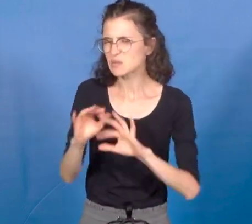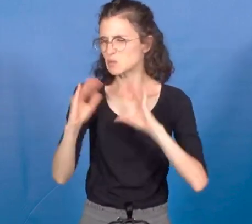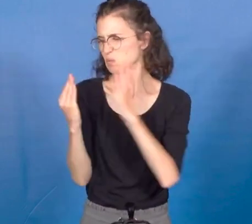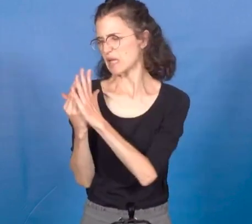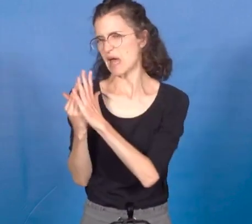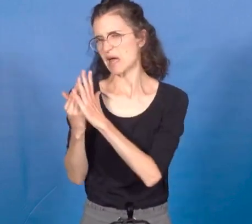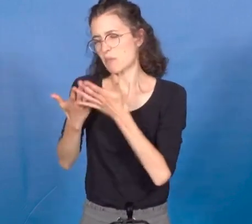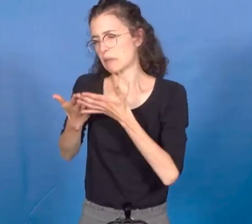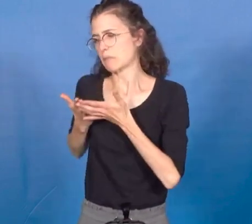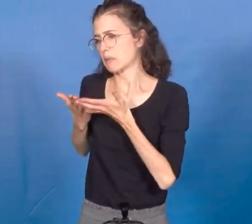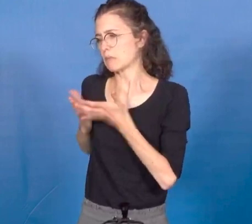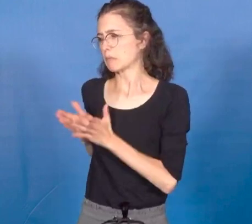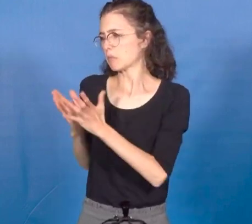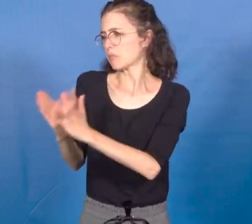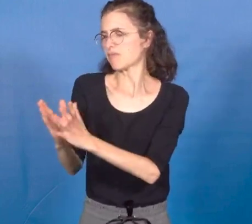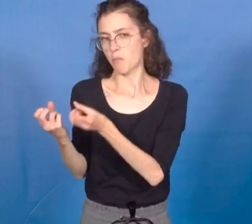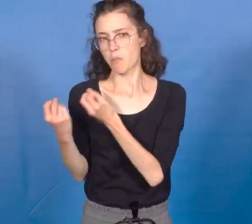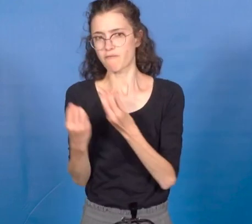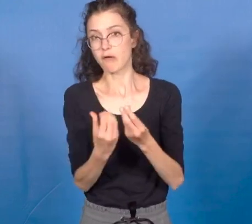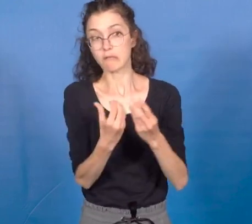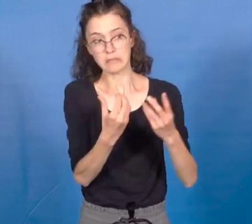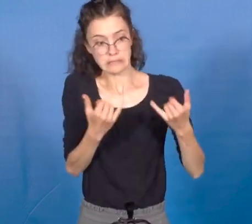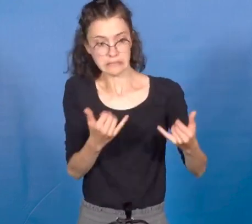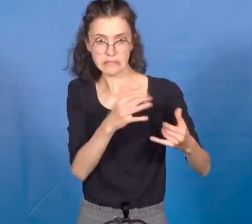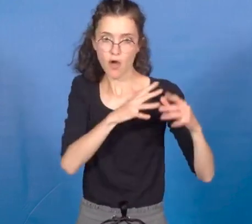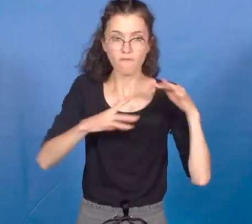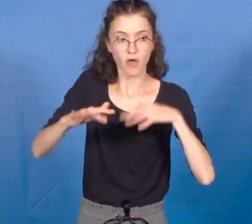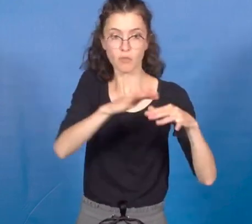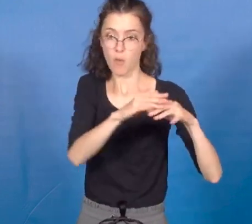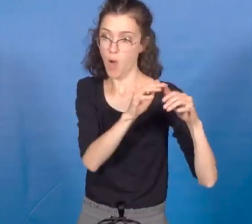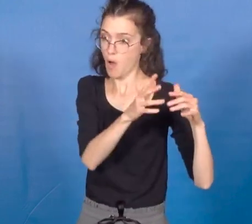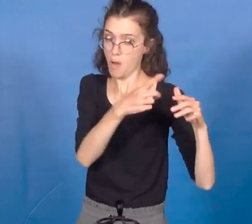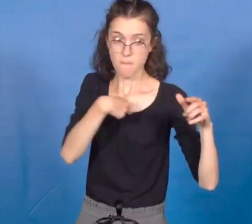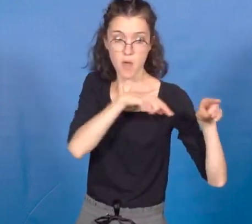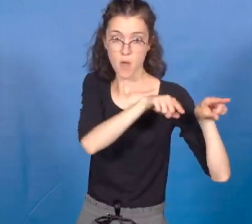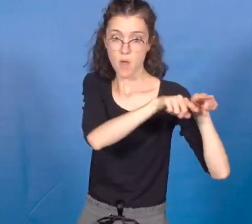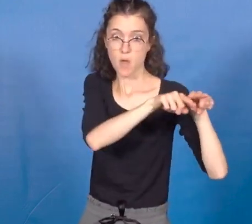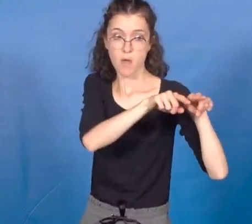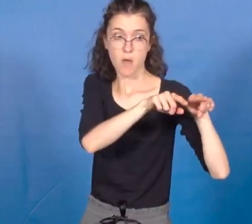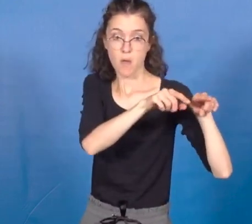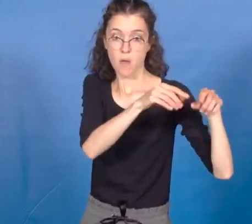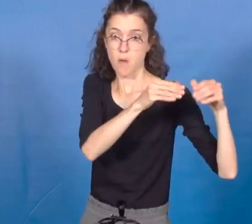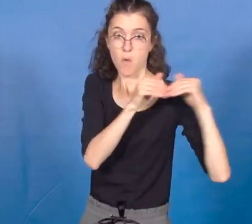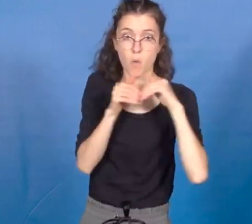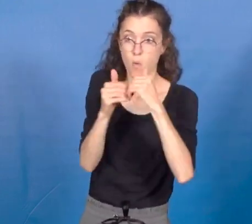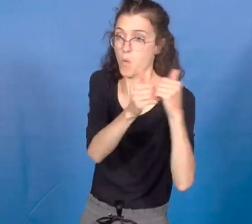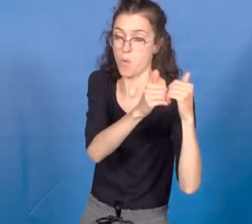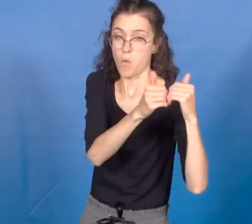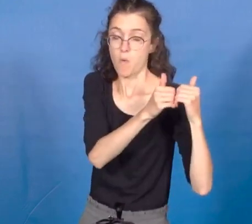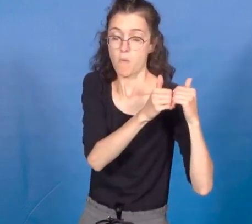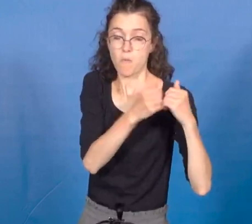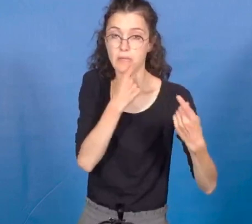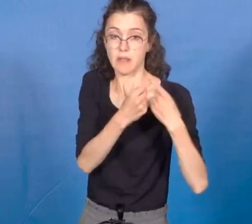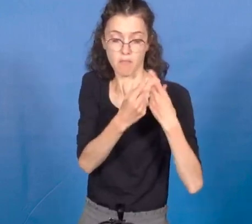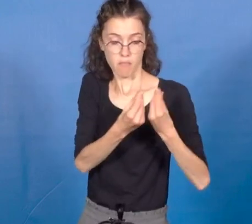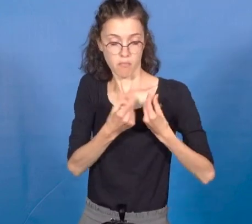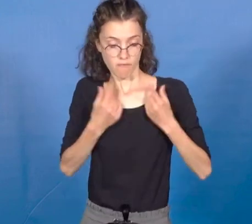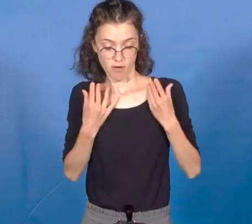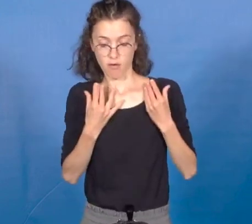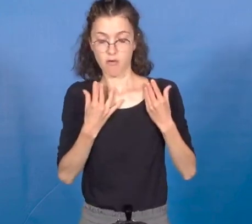à notre environnement commun à tous et à notre santé ? Qui dégrade les outils de travail, le sol et l'eau, de